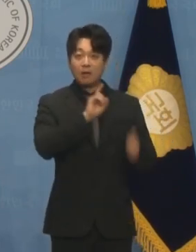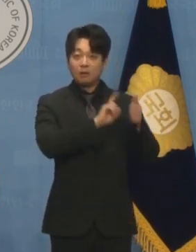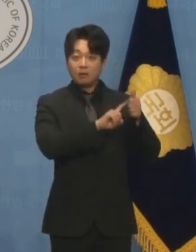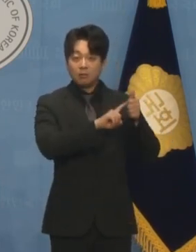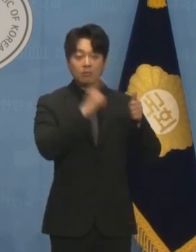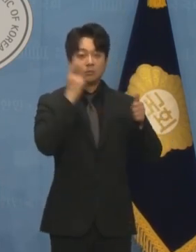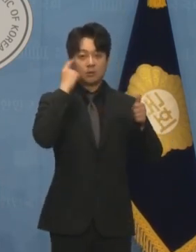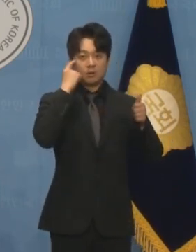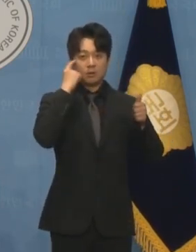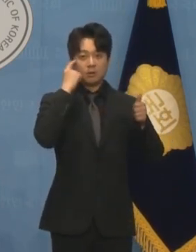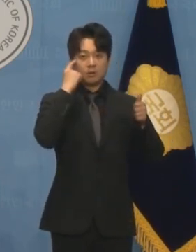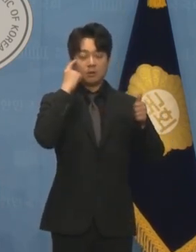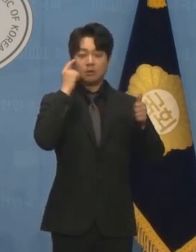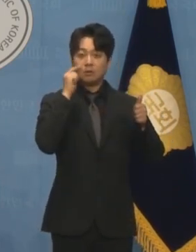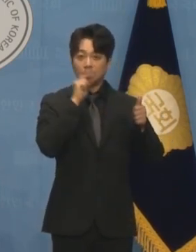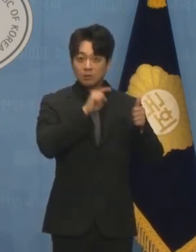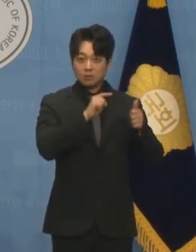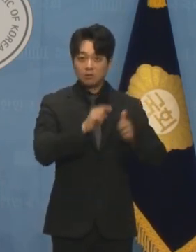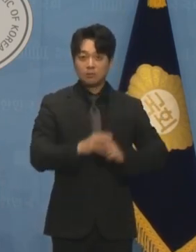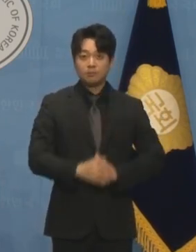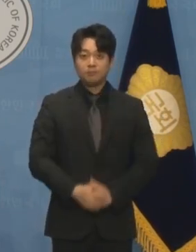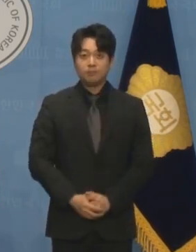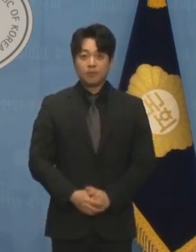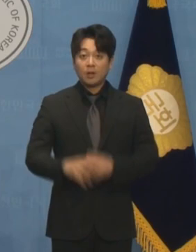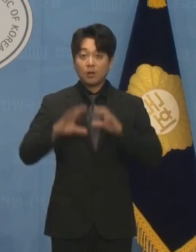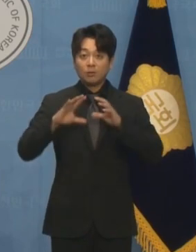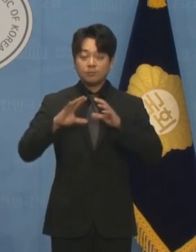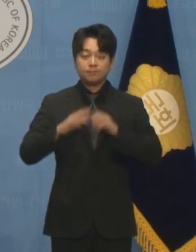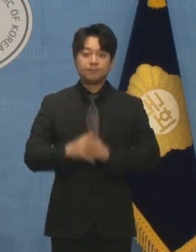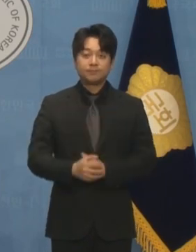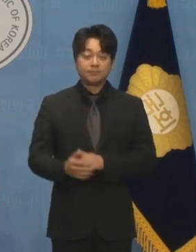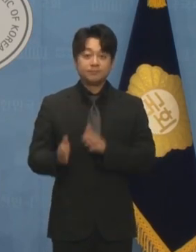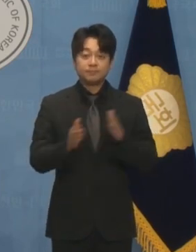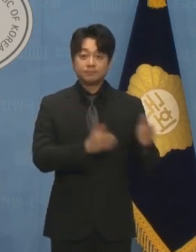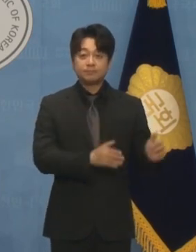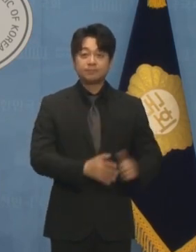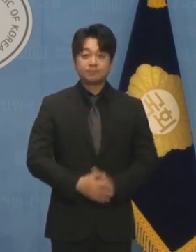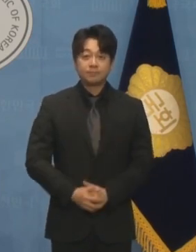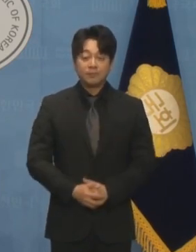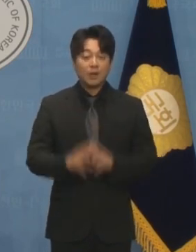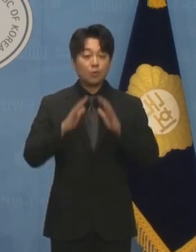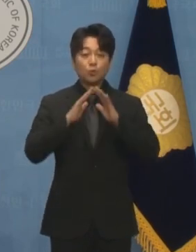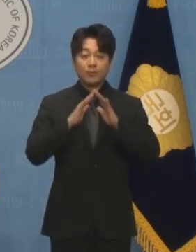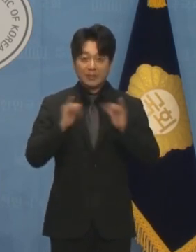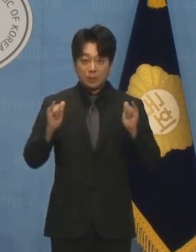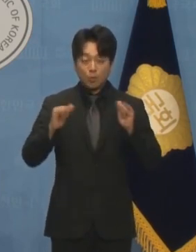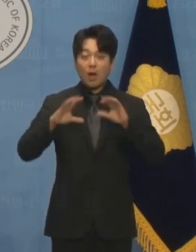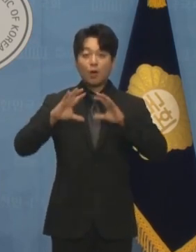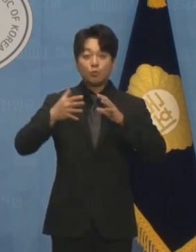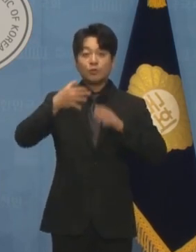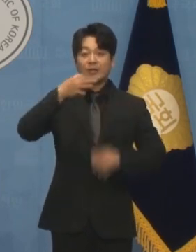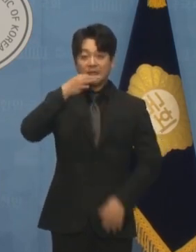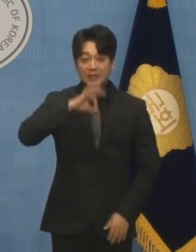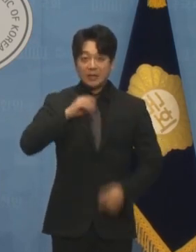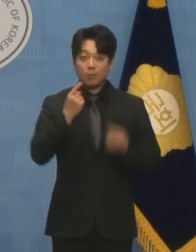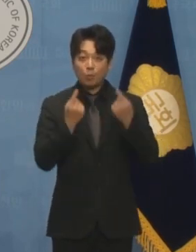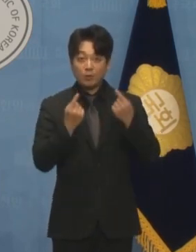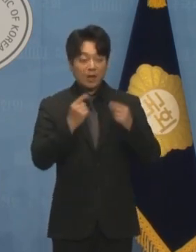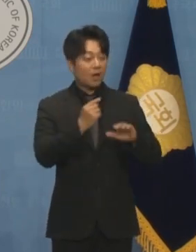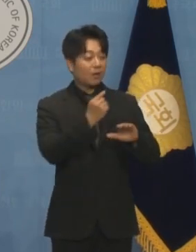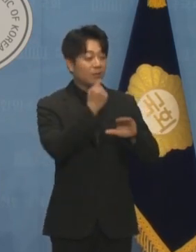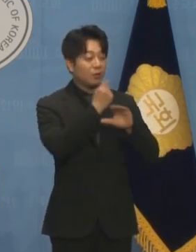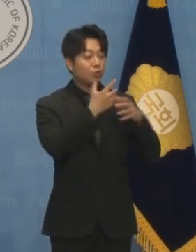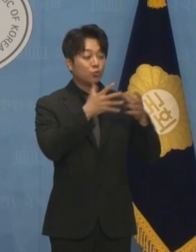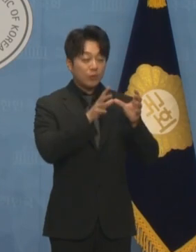민주당의